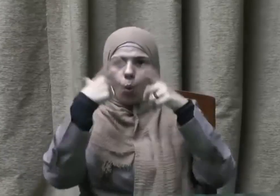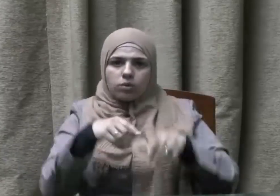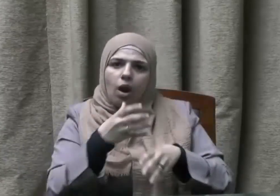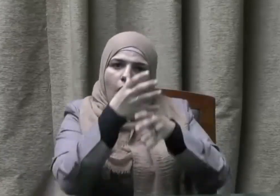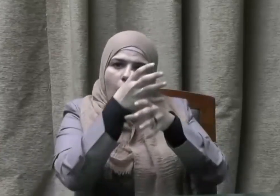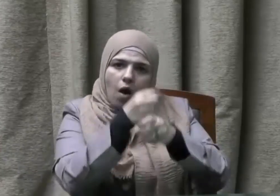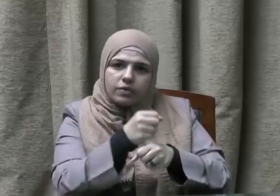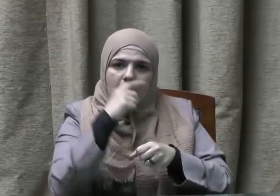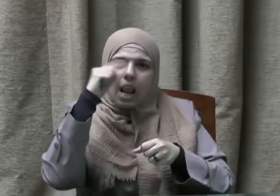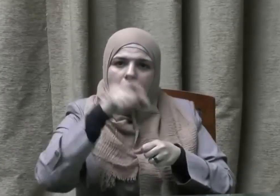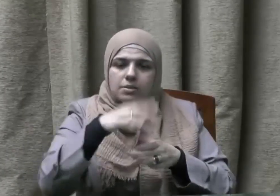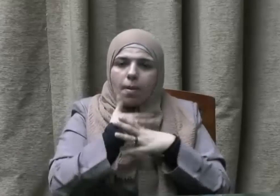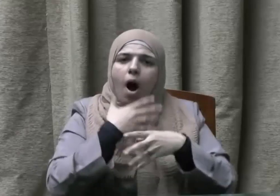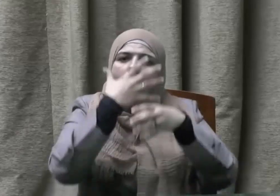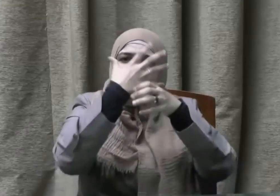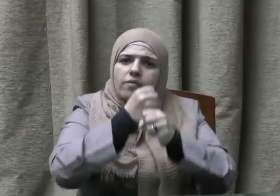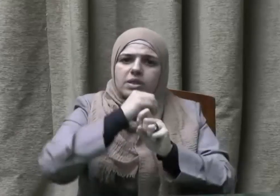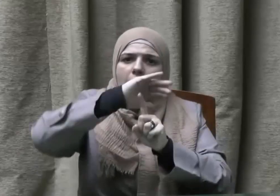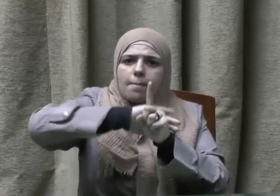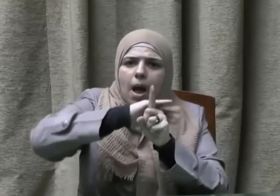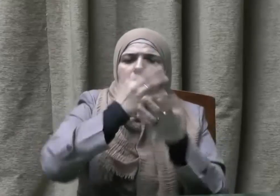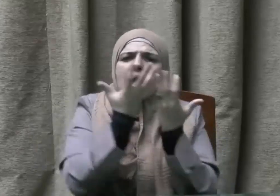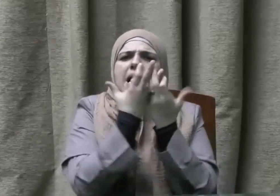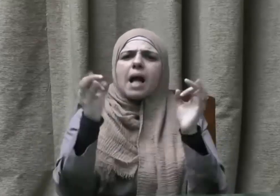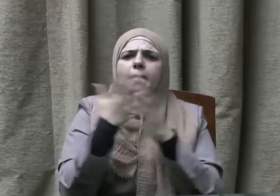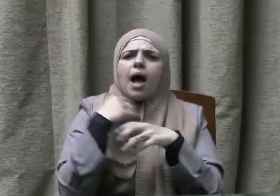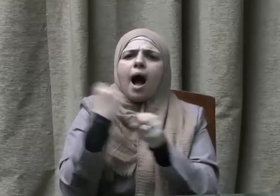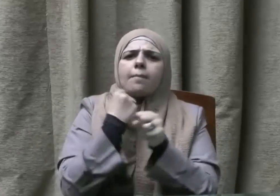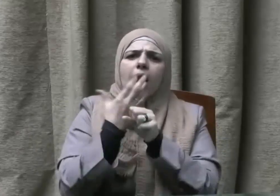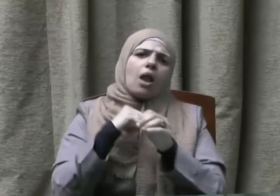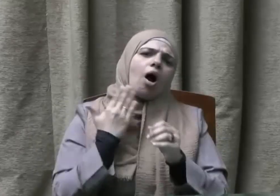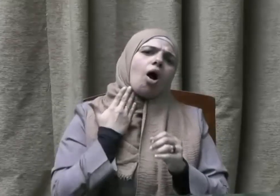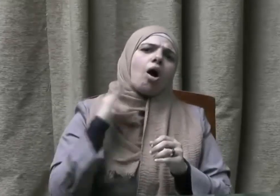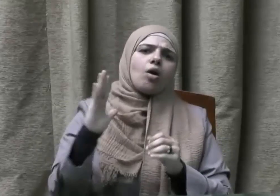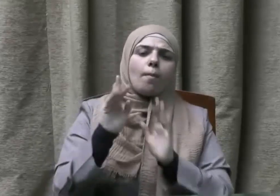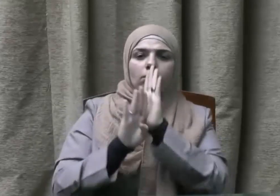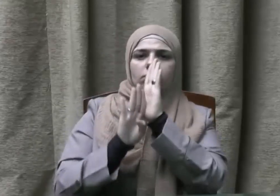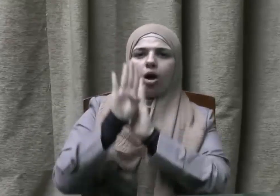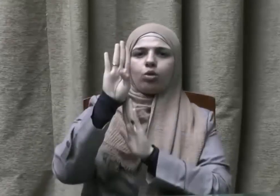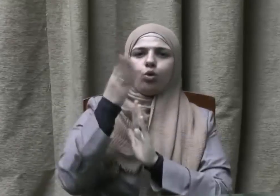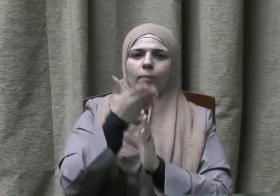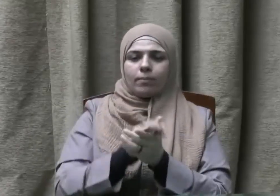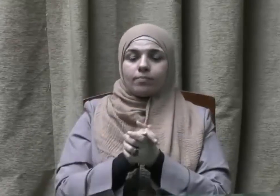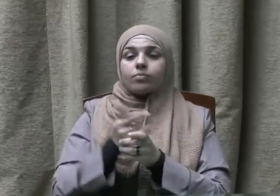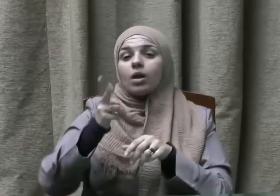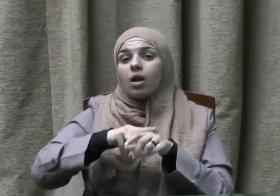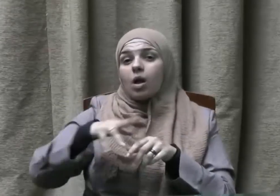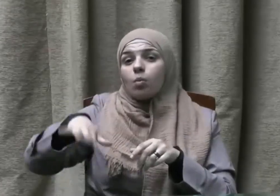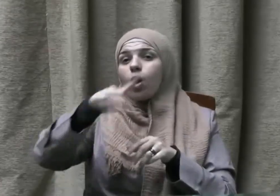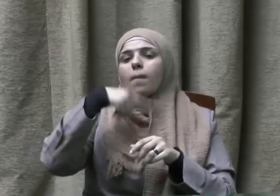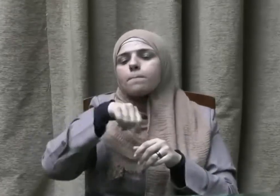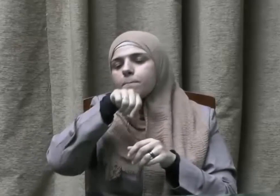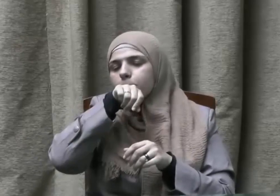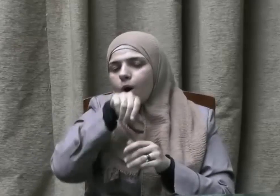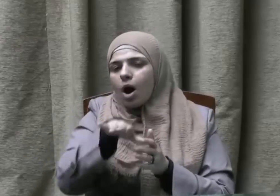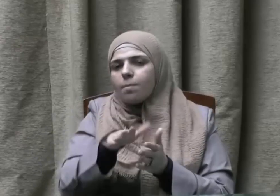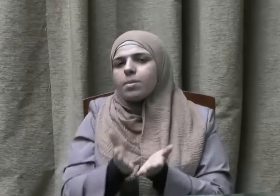وأموالهم بأن لهم الجنة يقاتلون في سبيل الله فيقتلون ويقتلون وعذا